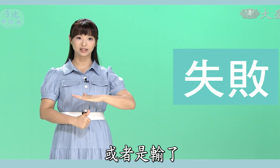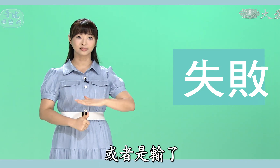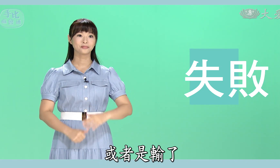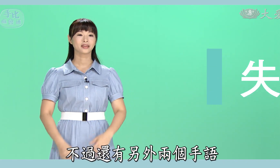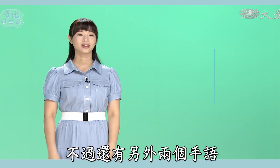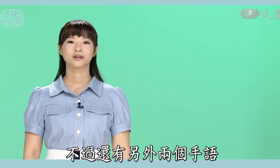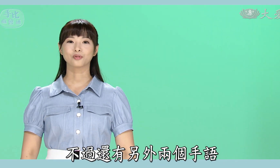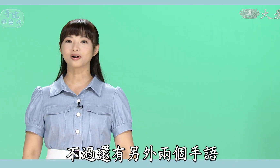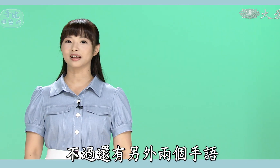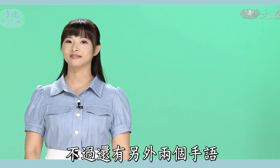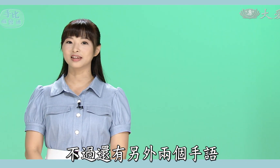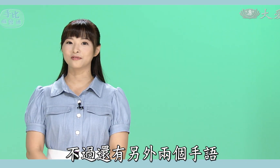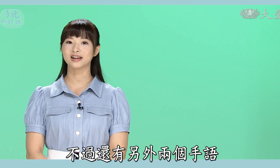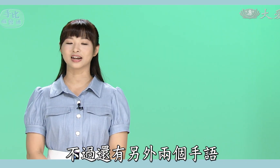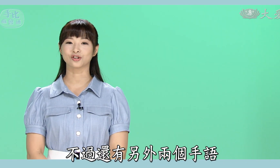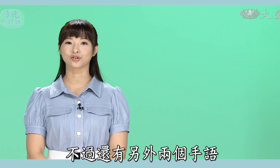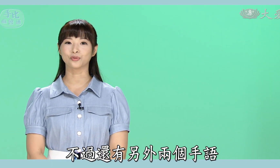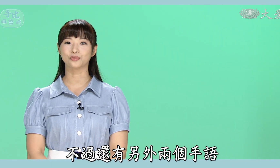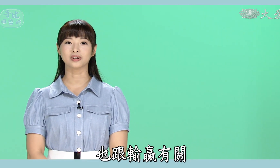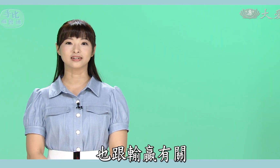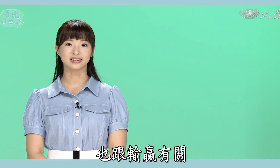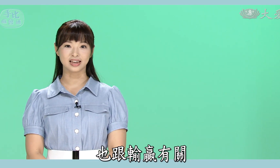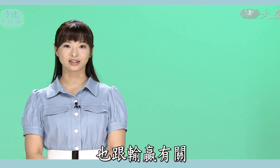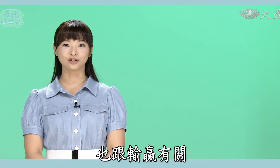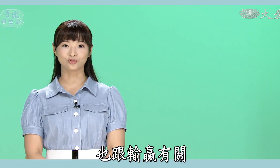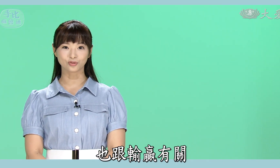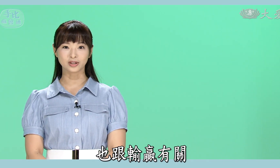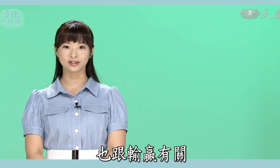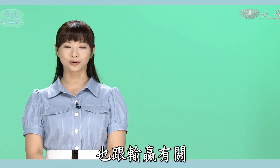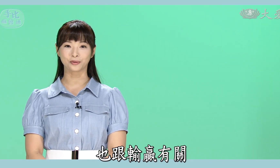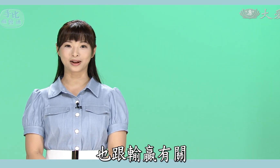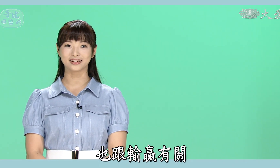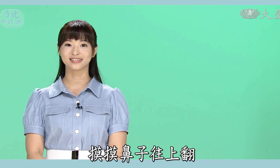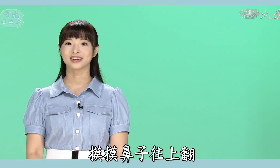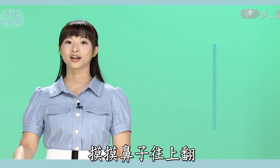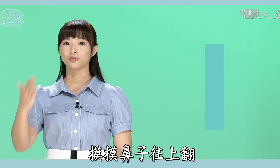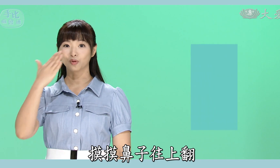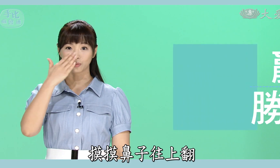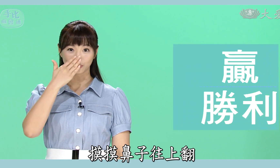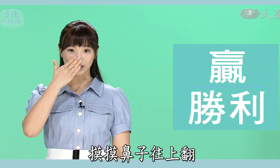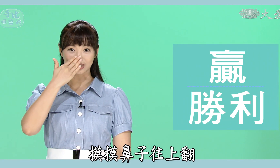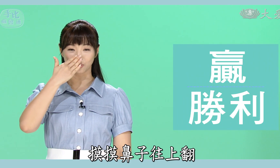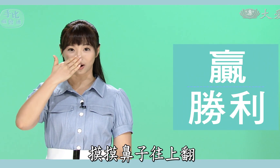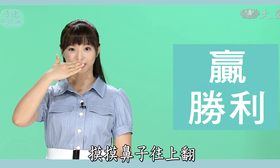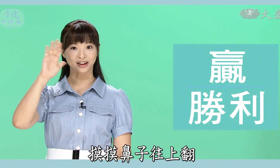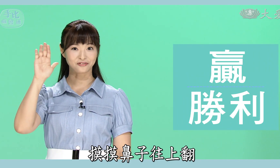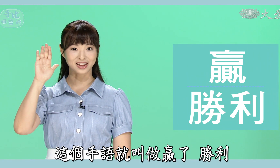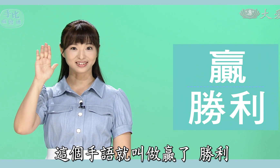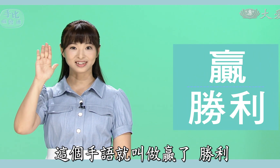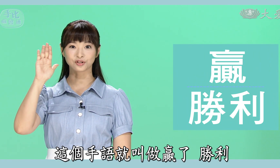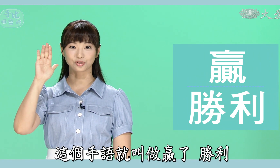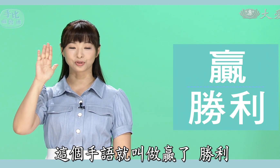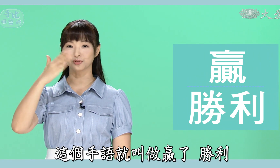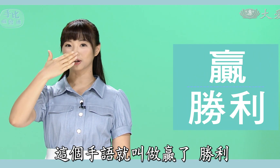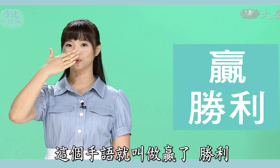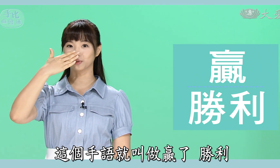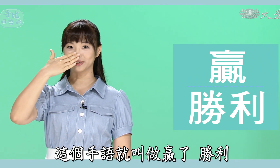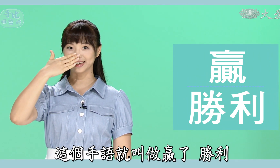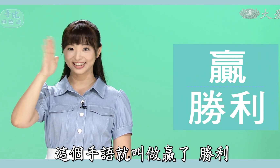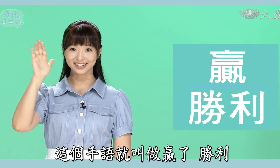不过还有另外两个手语呢也跟输赢有关摸摸鼻子往上翻这个手语就叫做赢